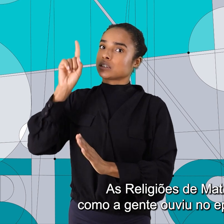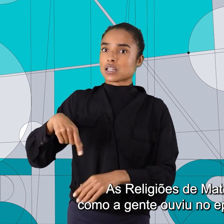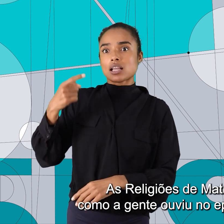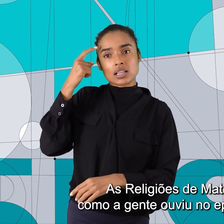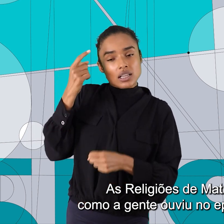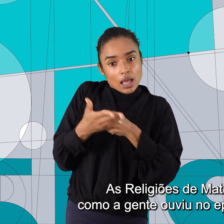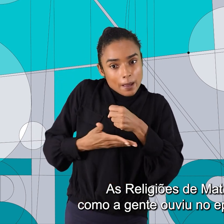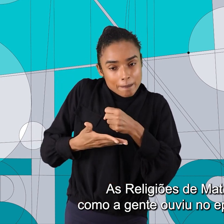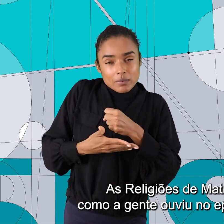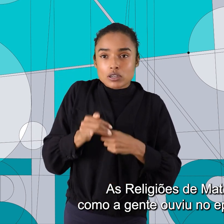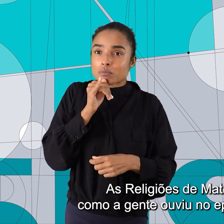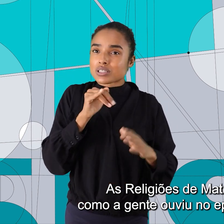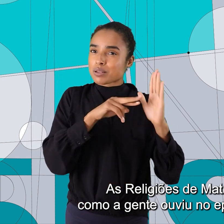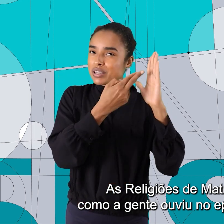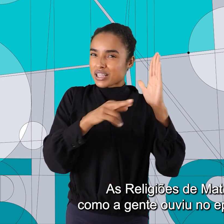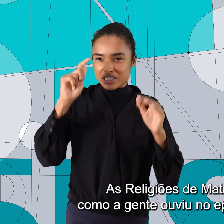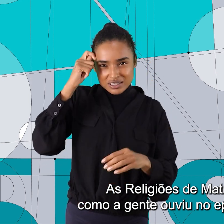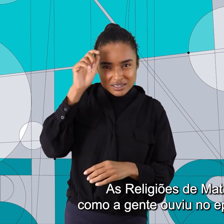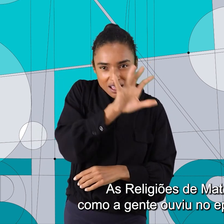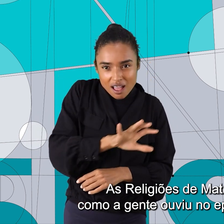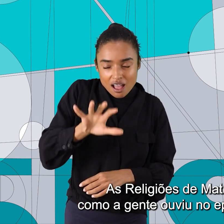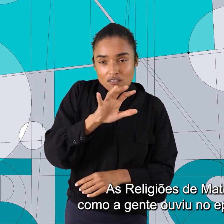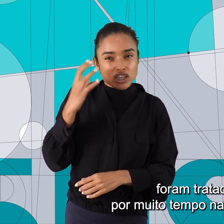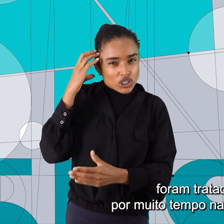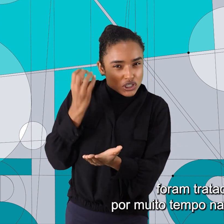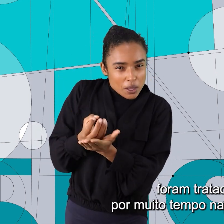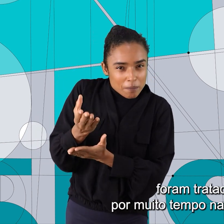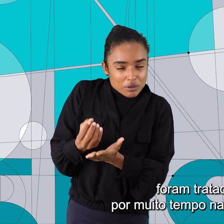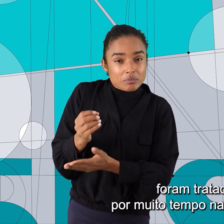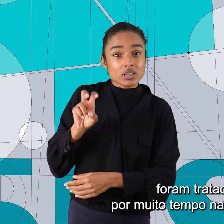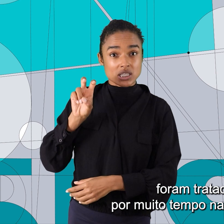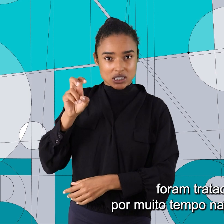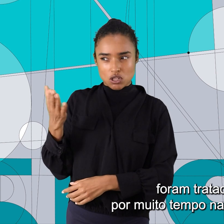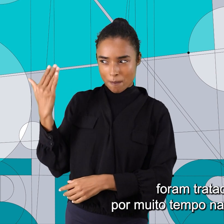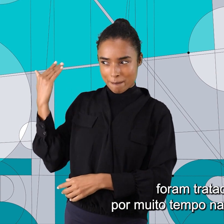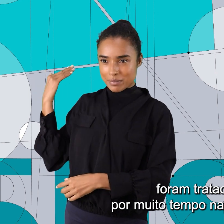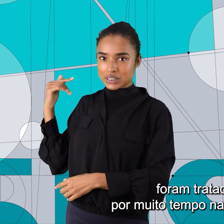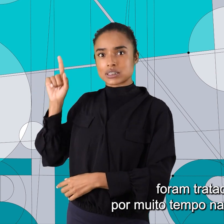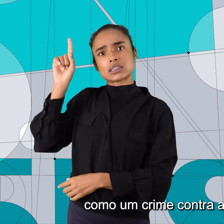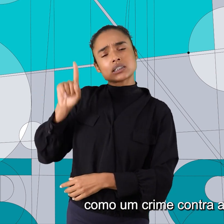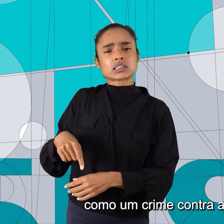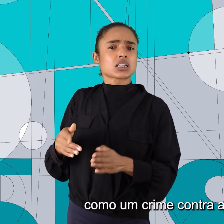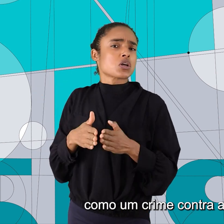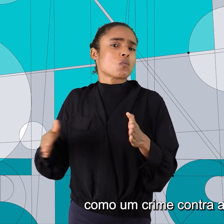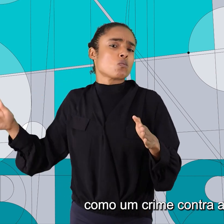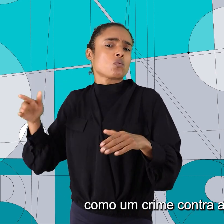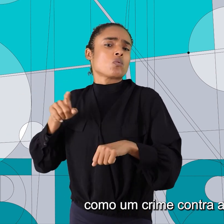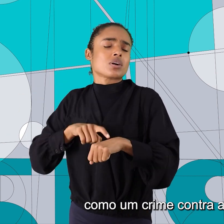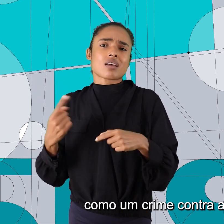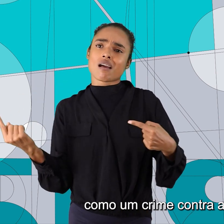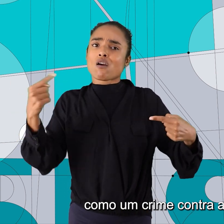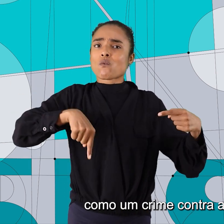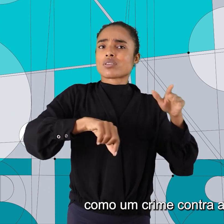As religiões de matriz africana, como a gente ouviu no episódio passado, foram tratadas por muito tempo na República como um crime